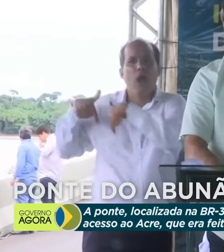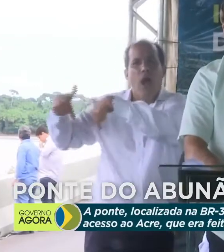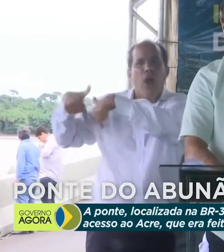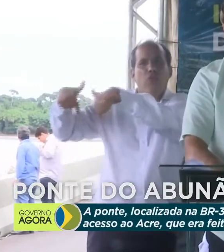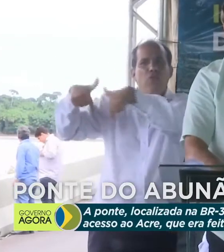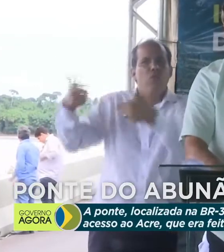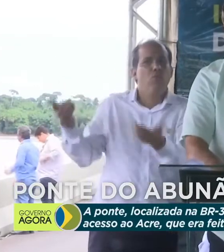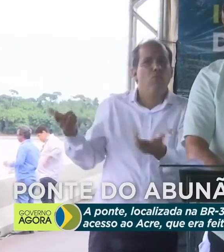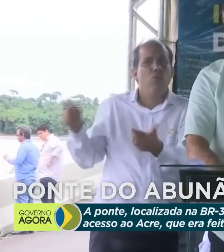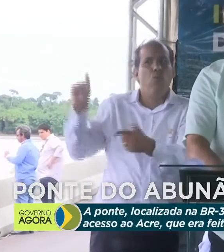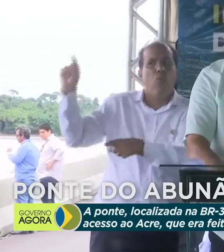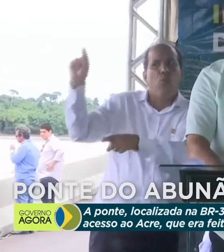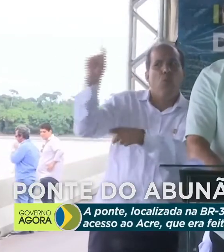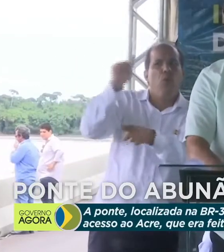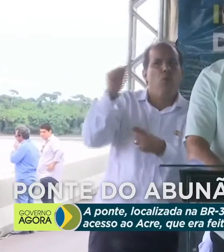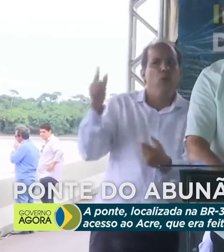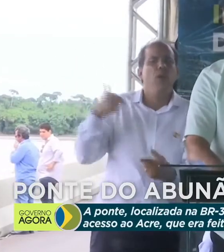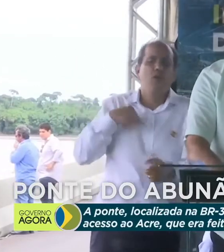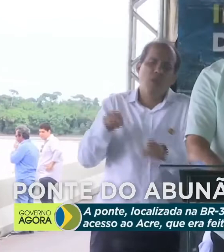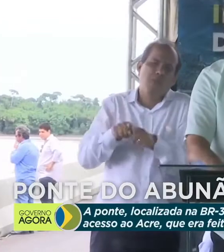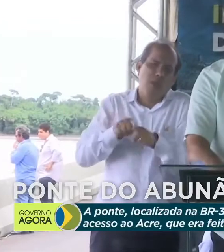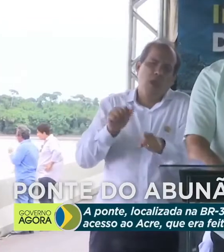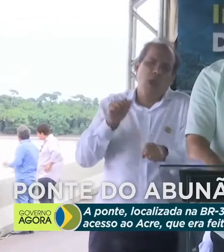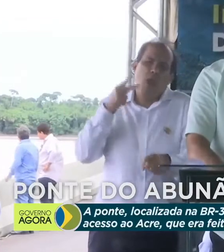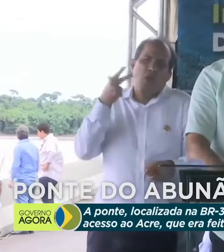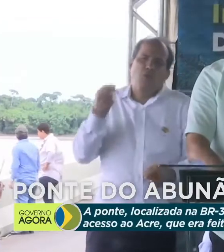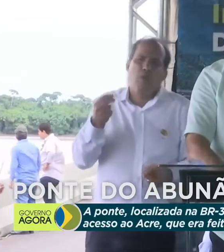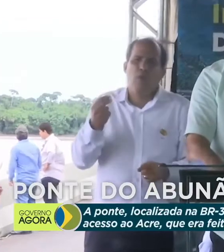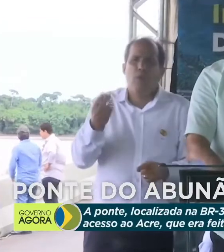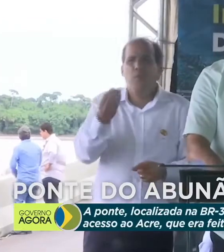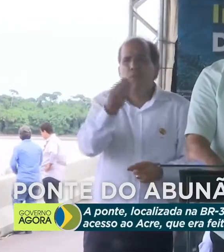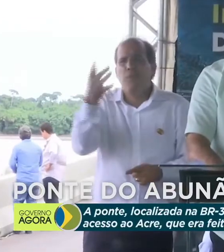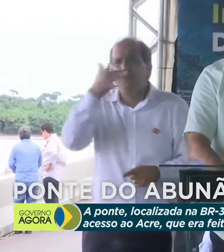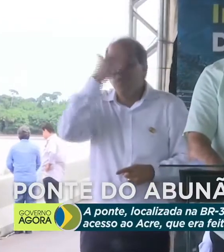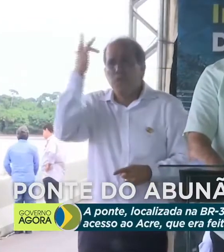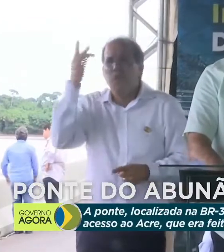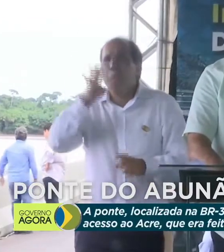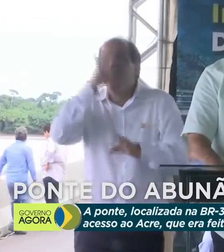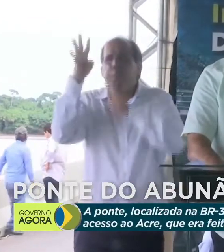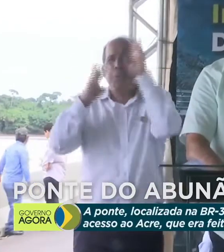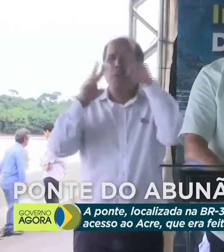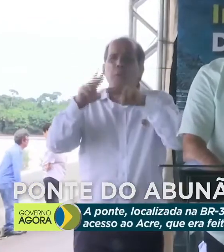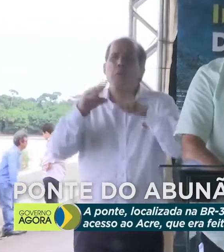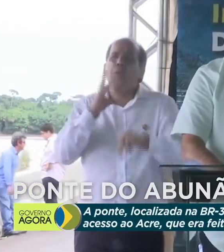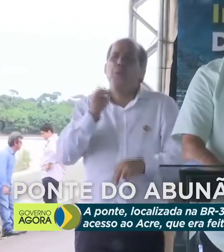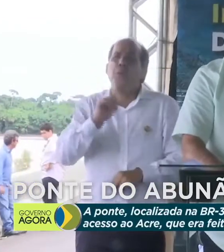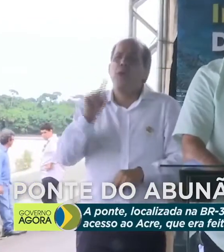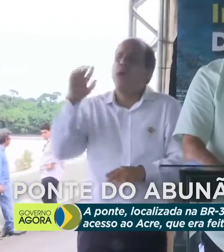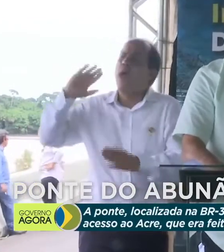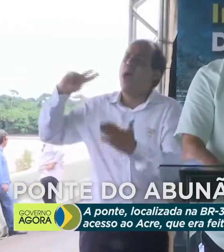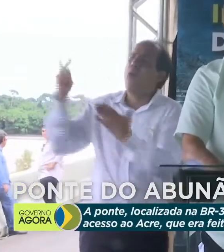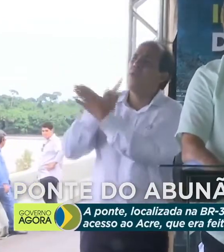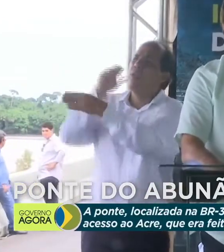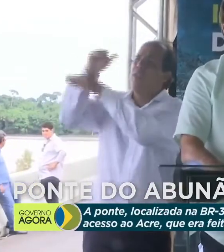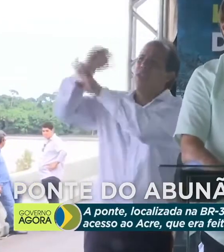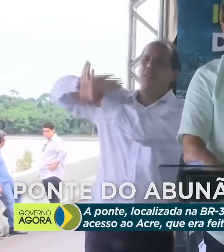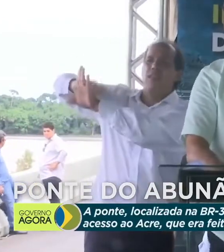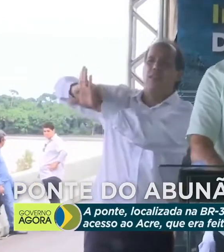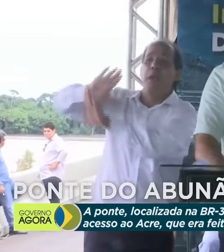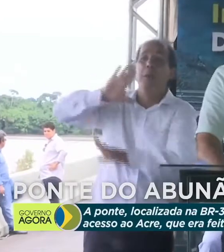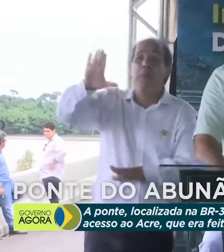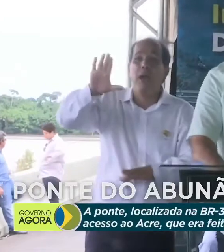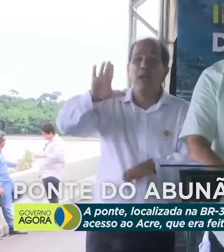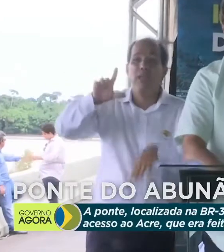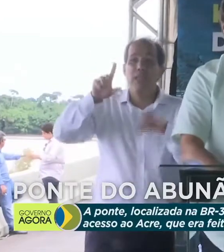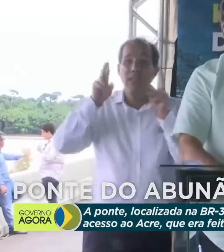Creio até que muitos tomaram medidas por desconhecer o que estava acontecendo. Mas sempre é